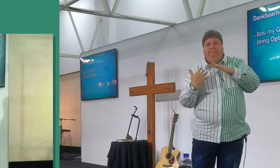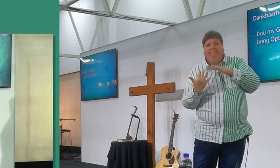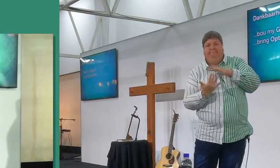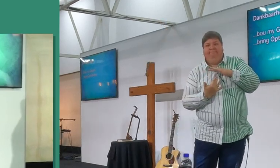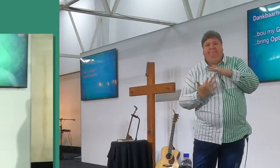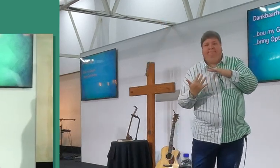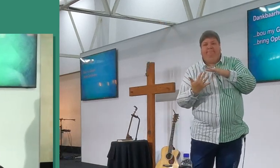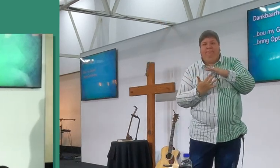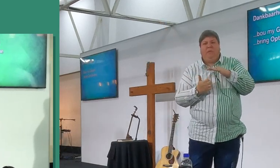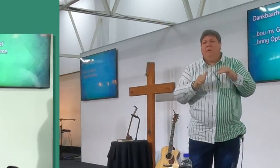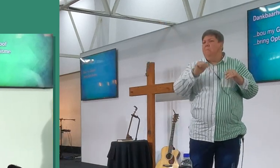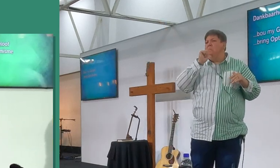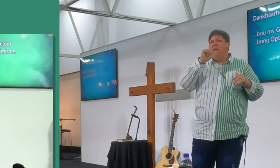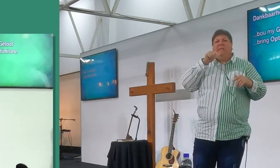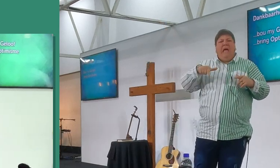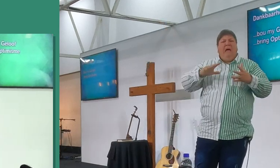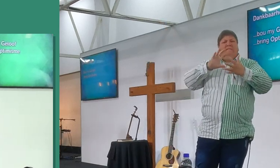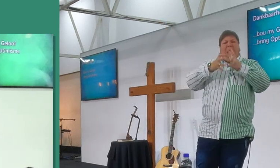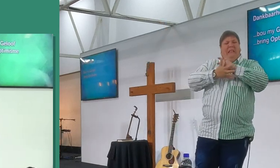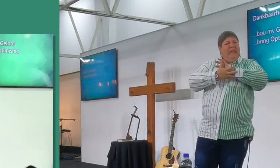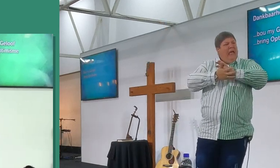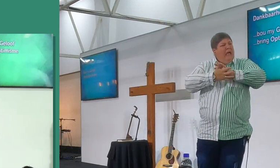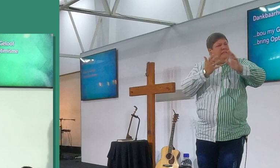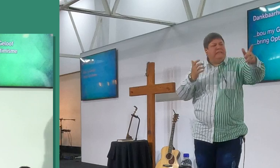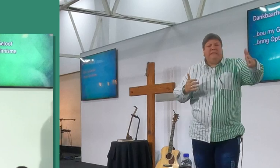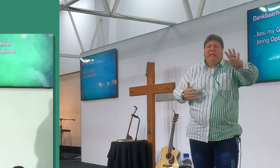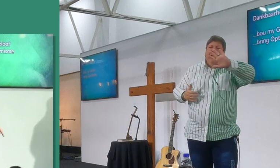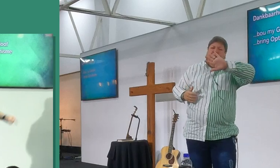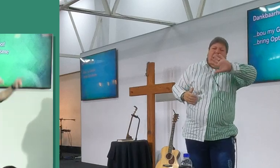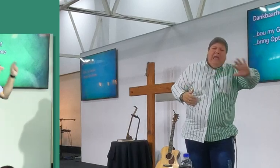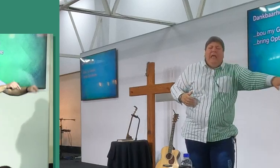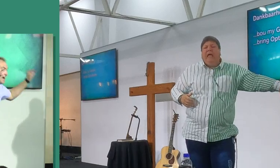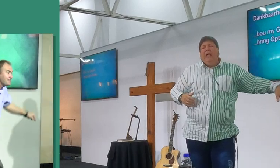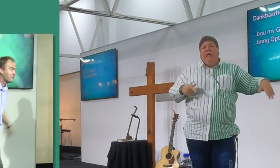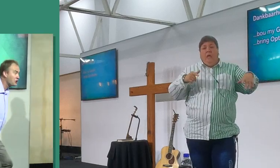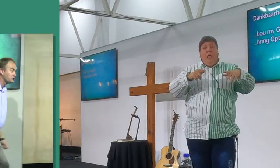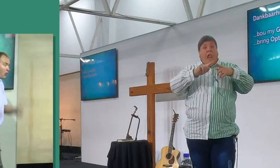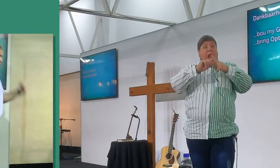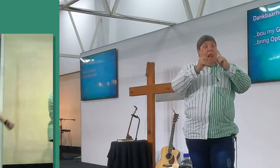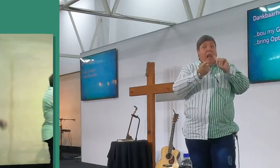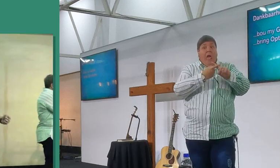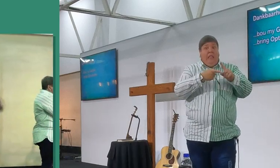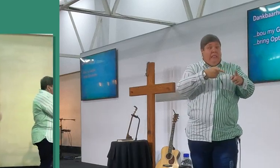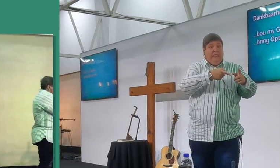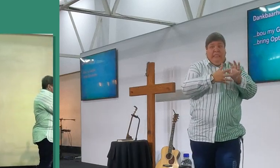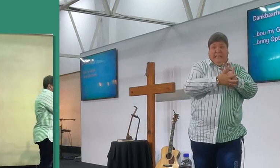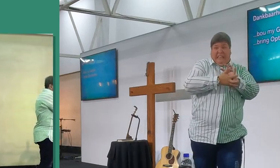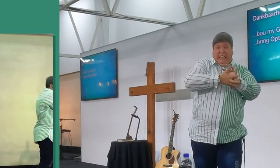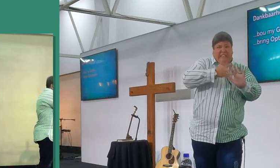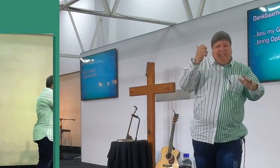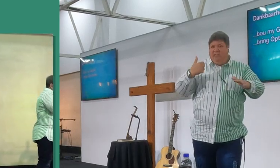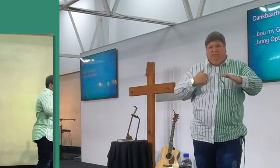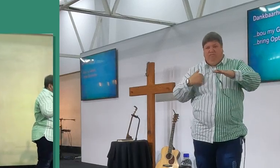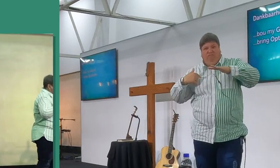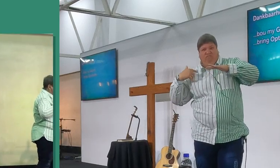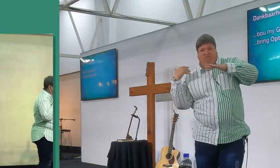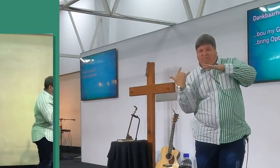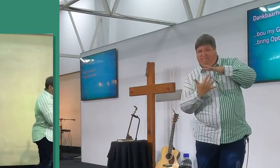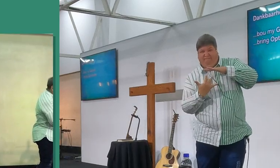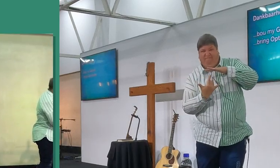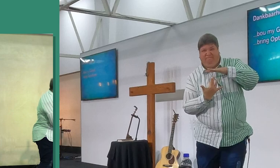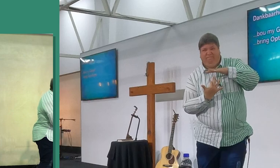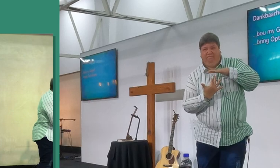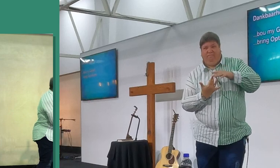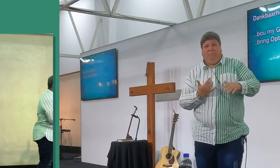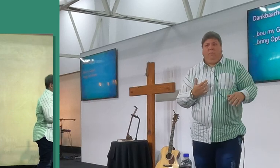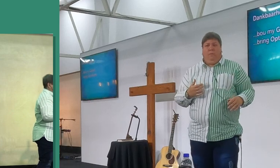jy wat, dit maak nie saak hoe stikkender die land is nie, eerlijk waar, hoe stikkender hierdie land word, hoe opgewonner raak ek, ek beloof jy dit, ek